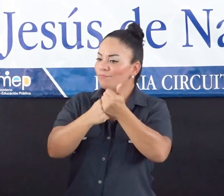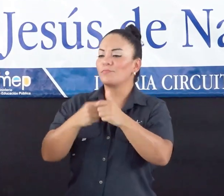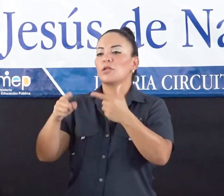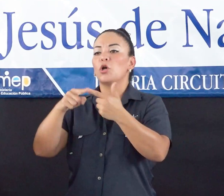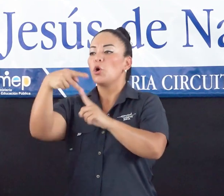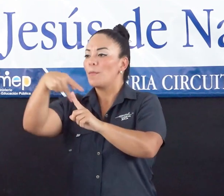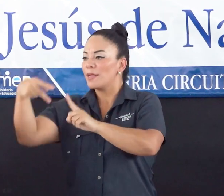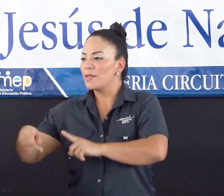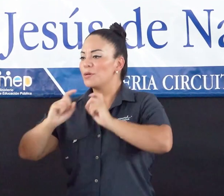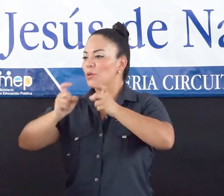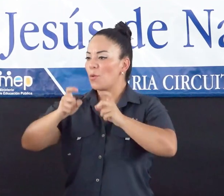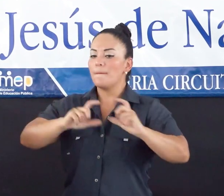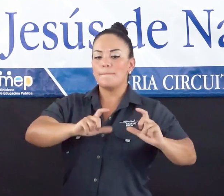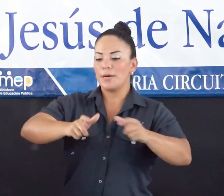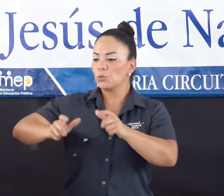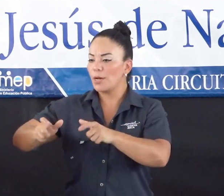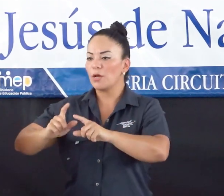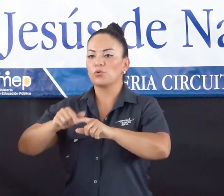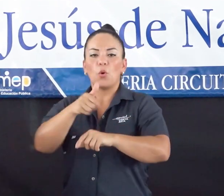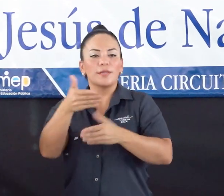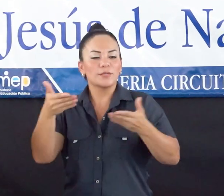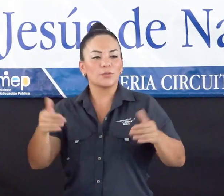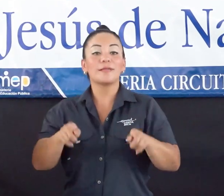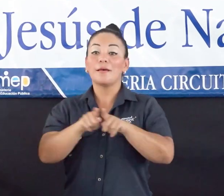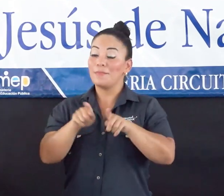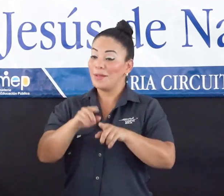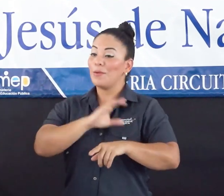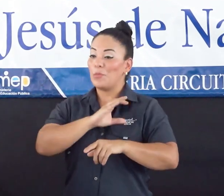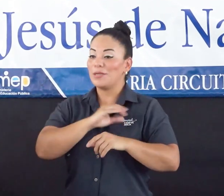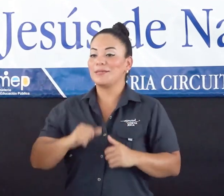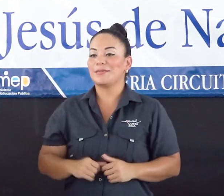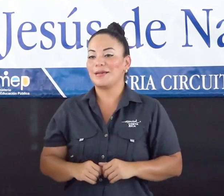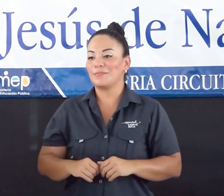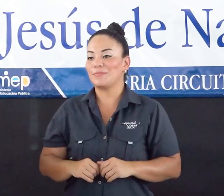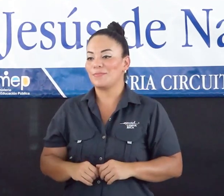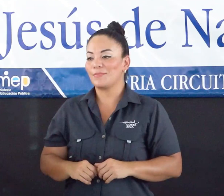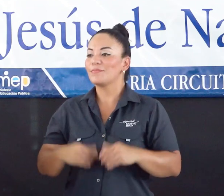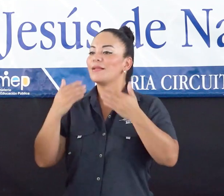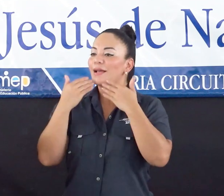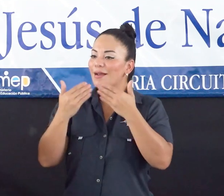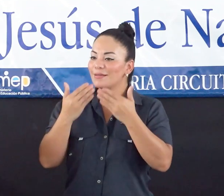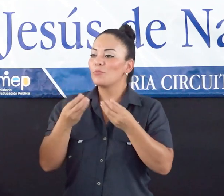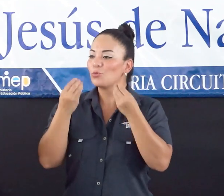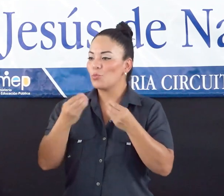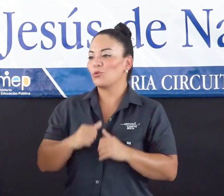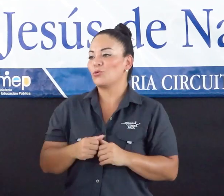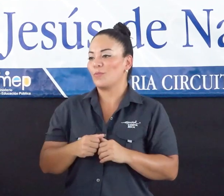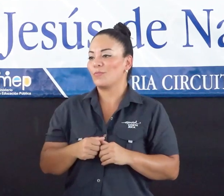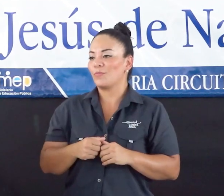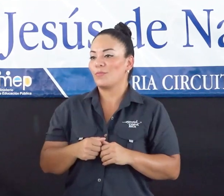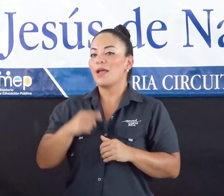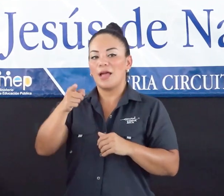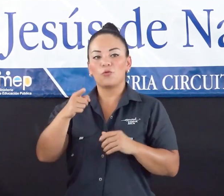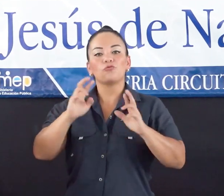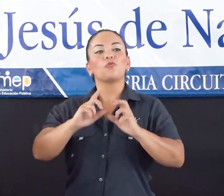basureros y otros elementos y hasta la fuerza pública que le agradecemos el gesto de haber donado un